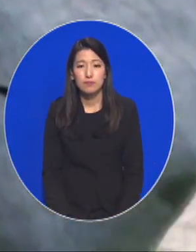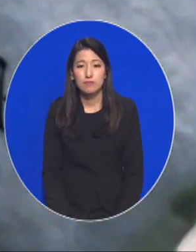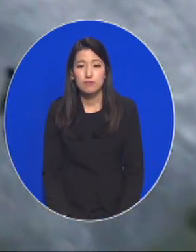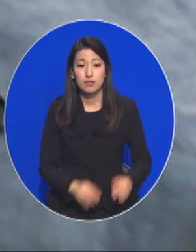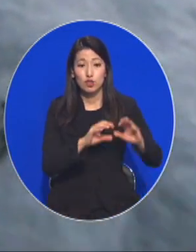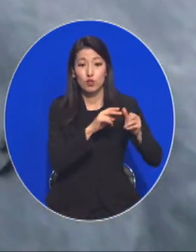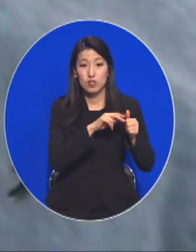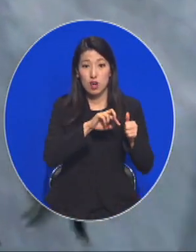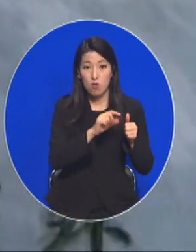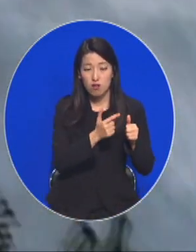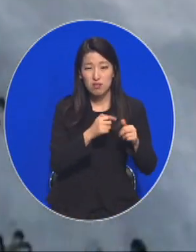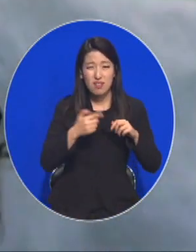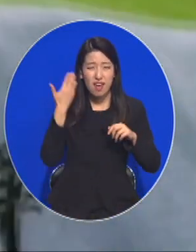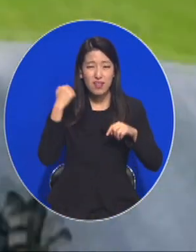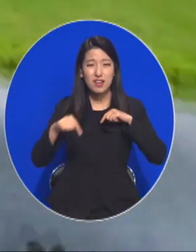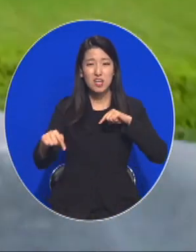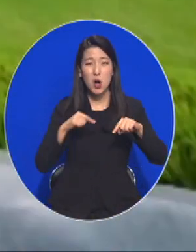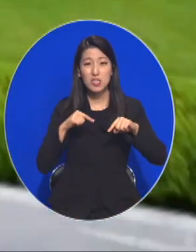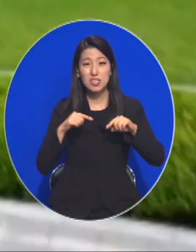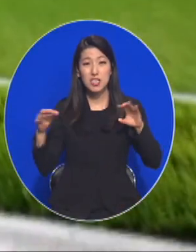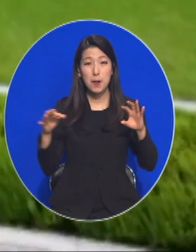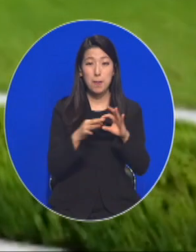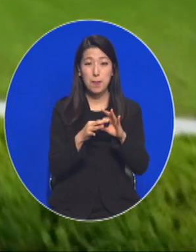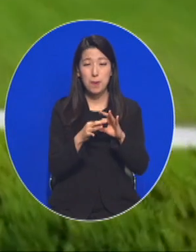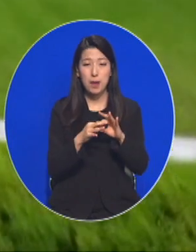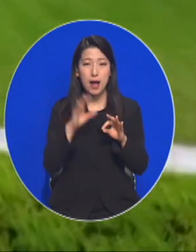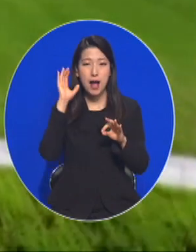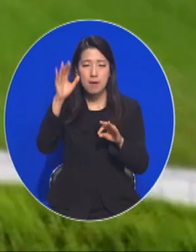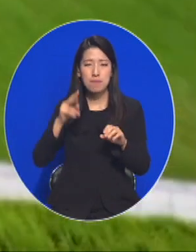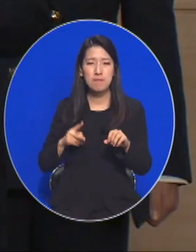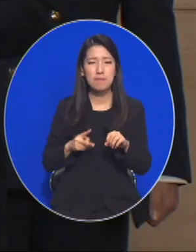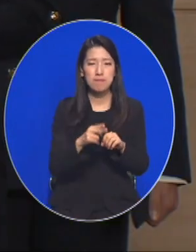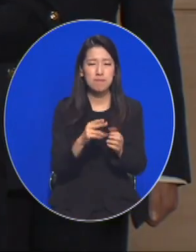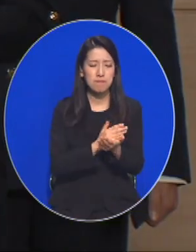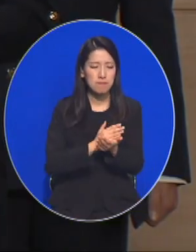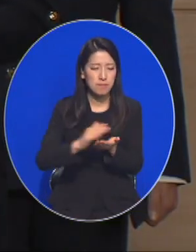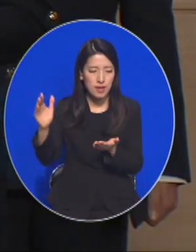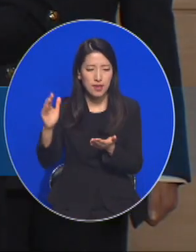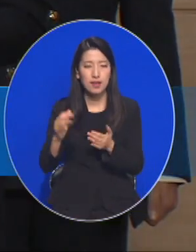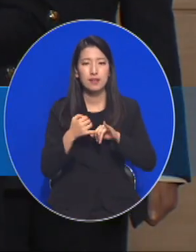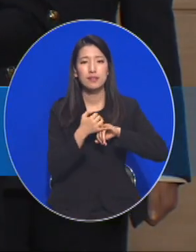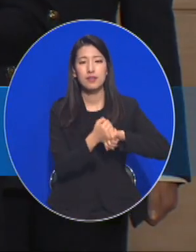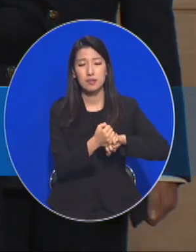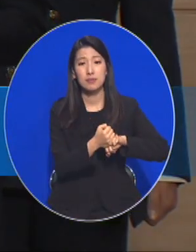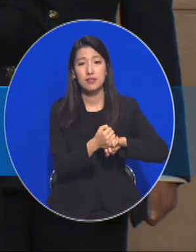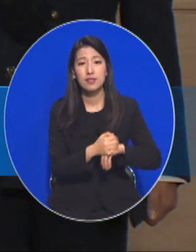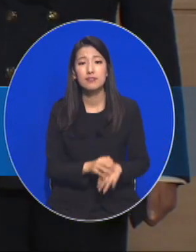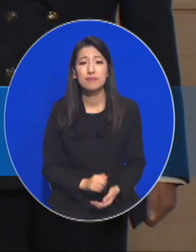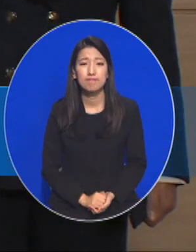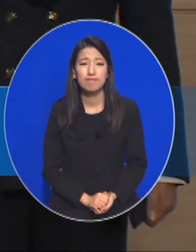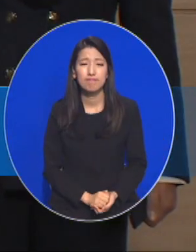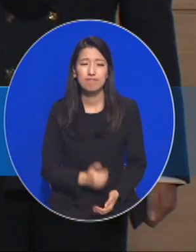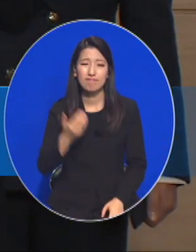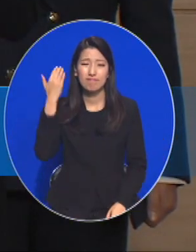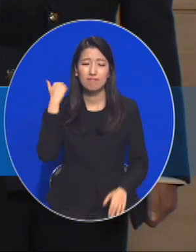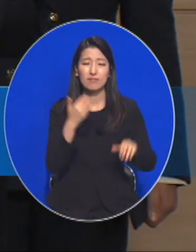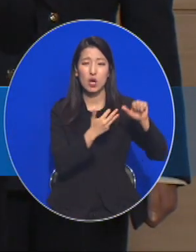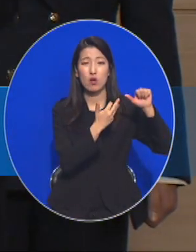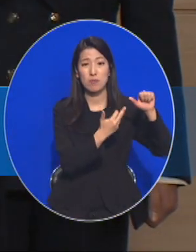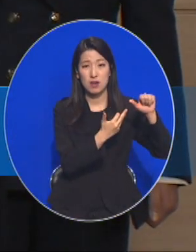국정원의 정치 개입은 절대 없을 것이라고 약속했습니다. 5.18 세월호